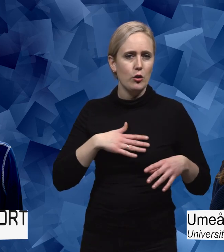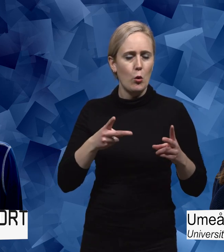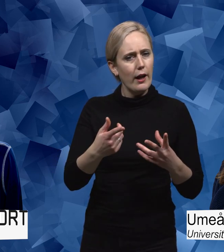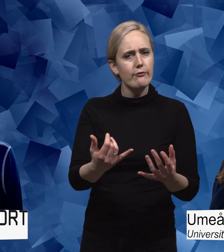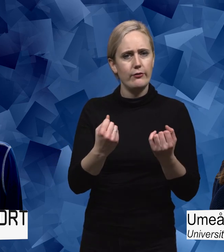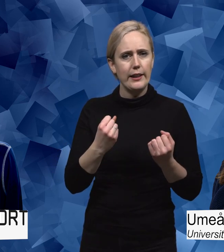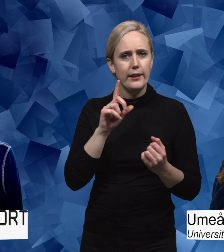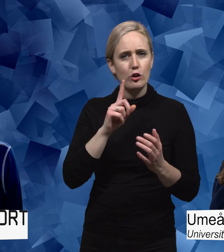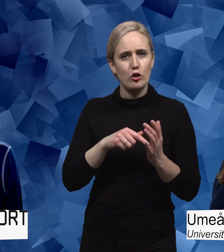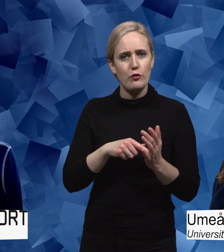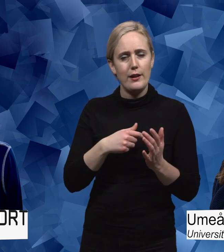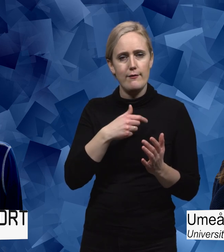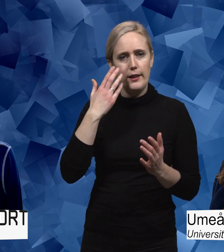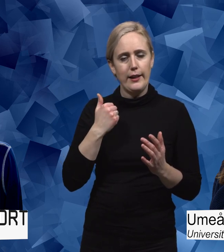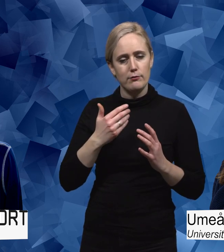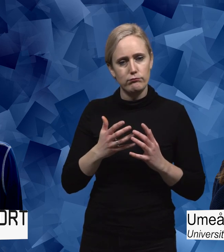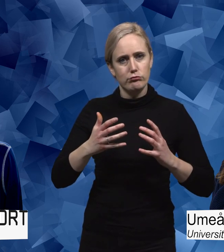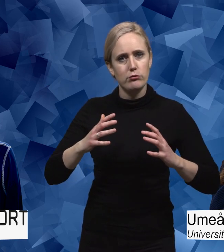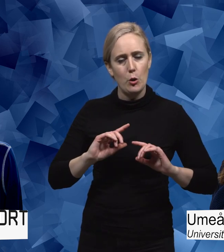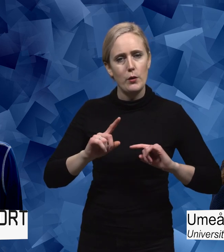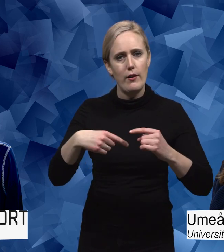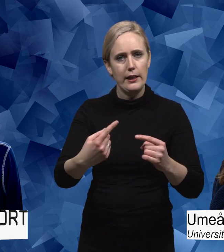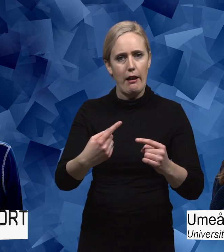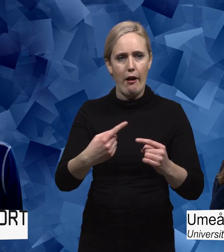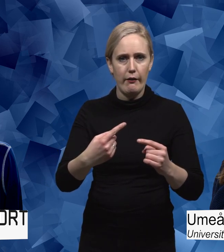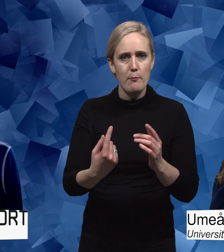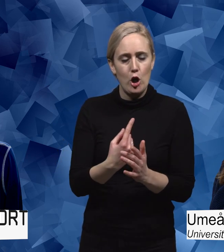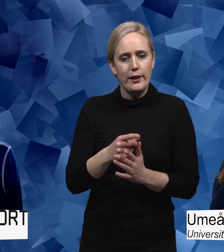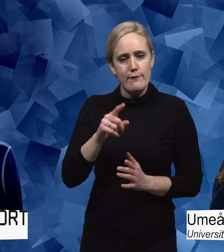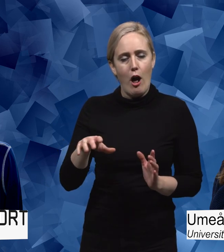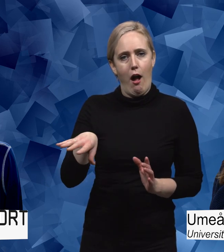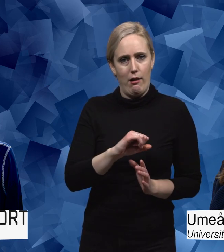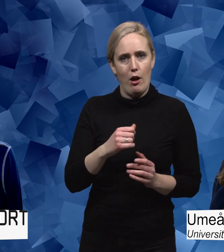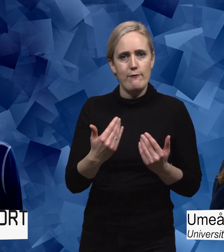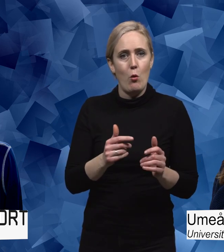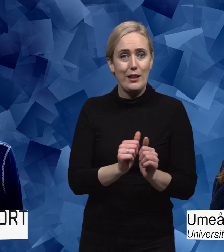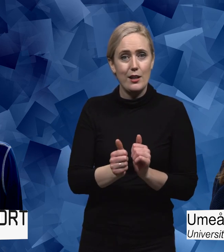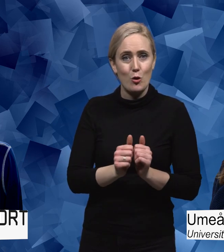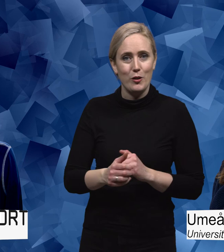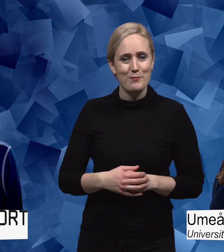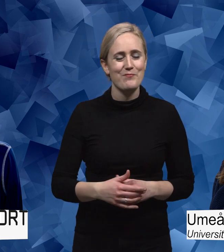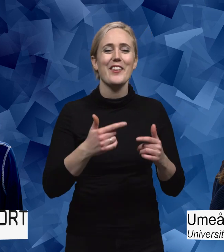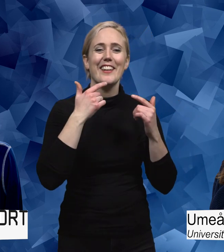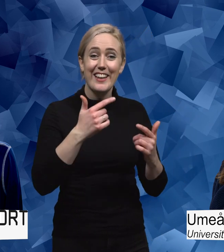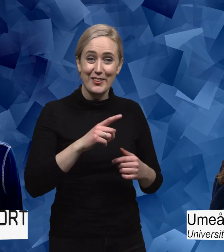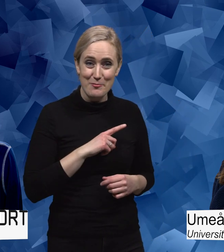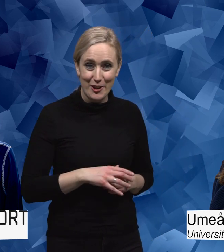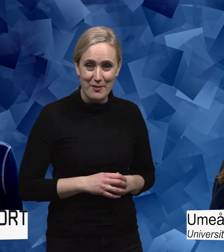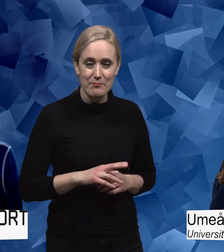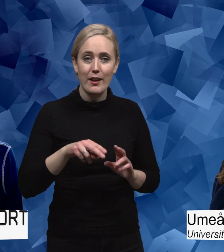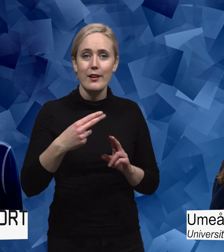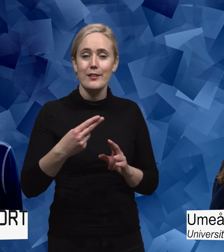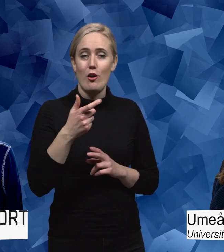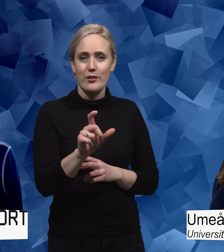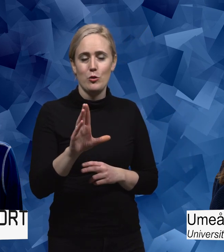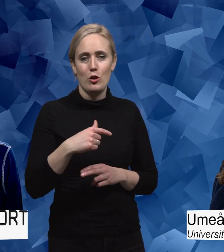skulle vara en viktig ingrediens för att flytta positionerna framåt när det gäller allas möjligheter till idrottande. Tack så jättemycket. I